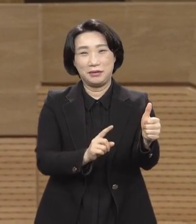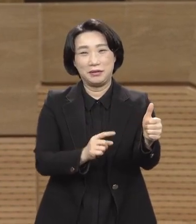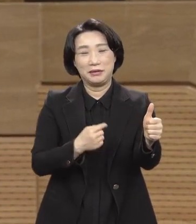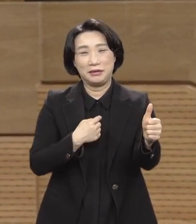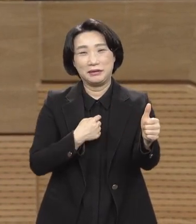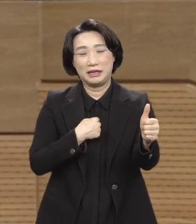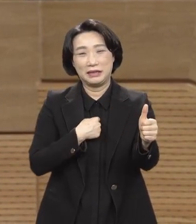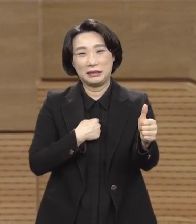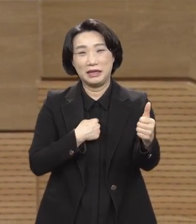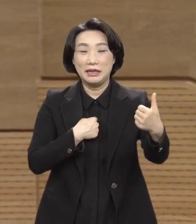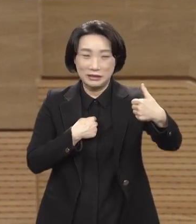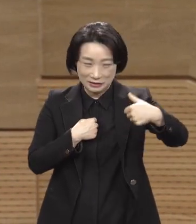아멘